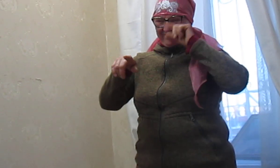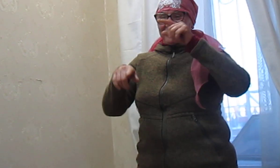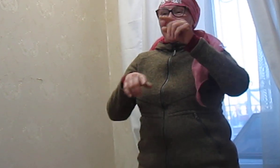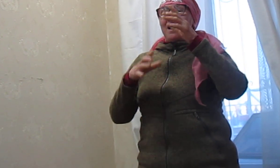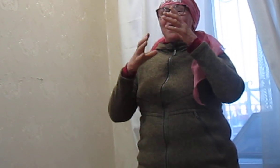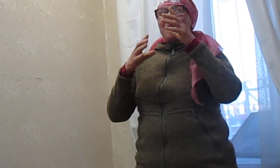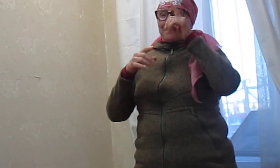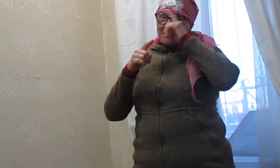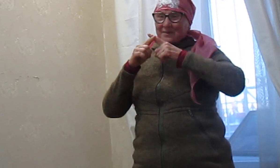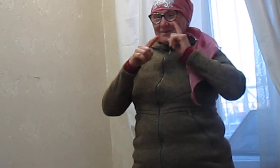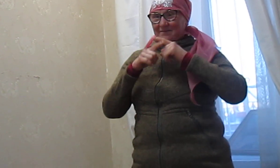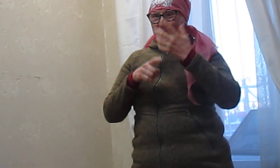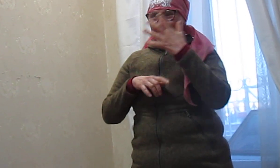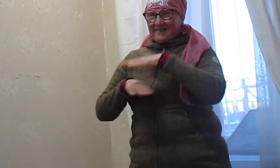-й. Ага.